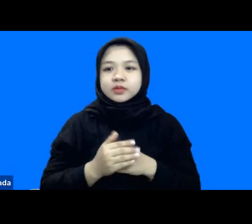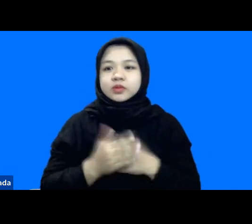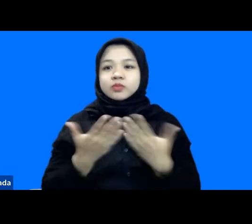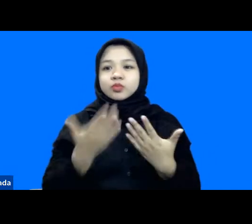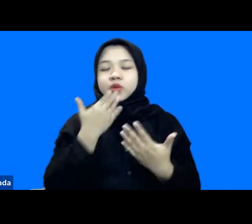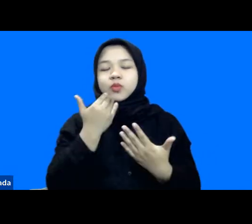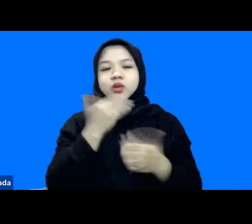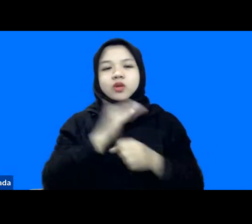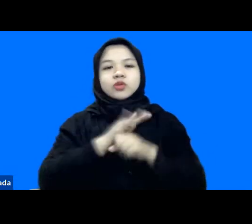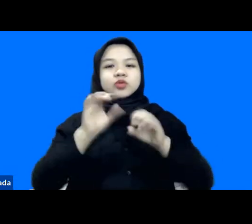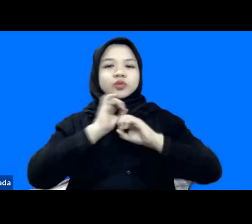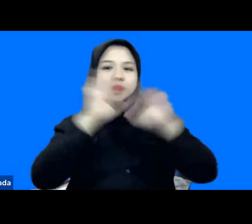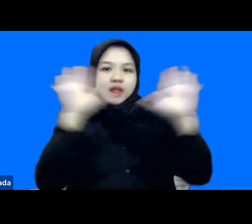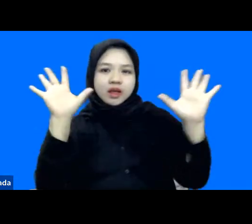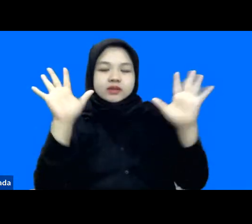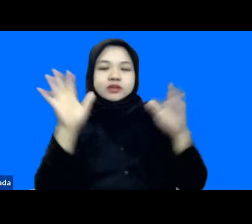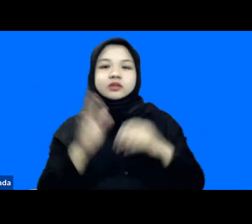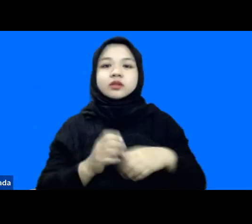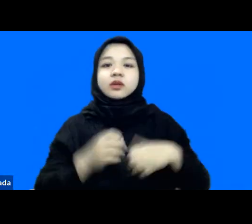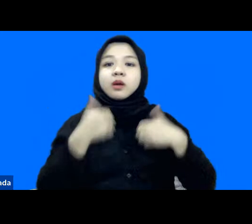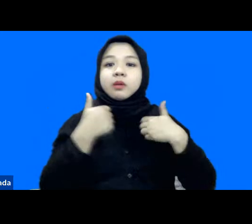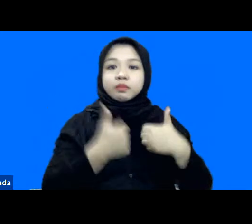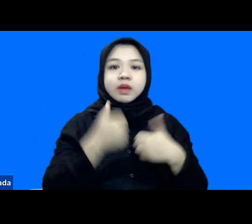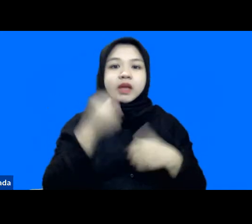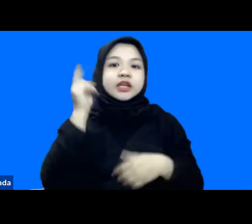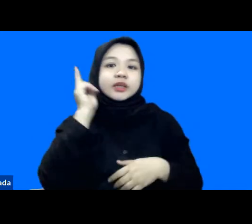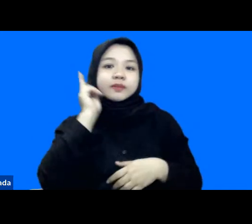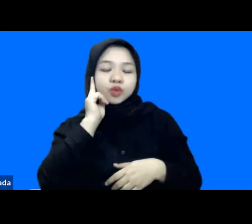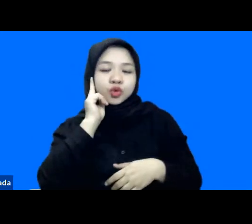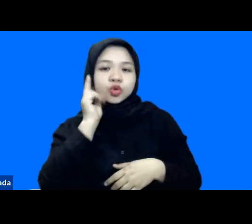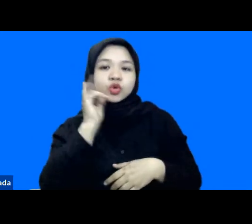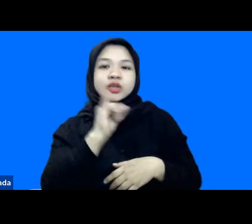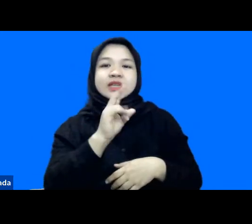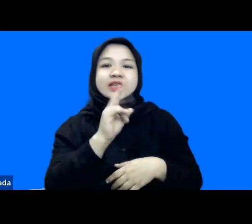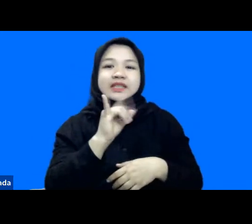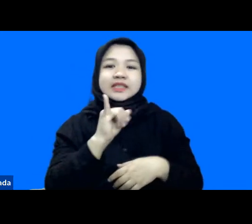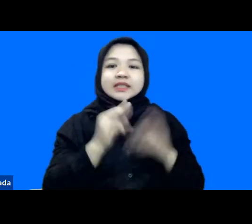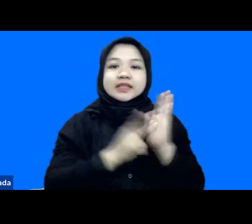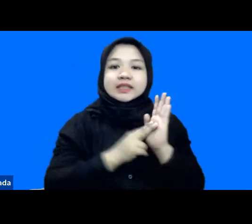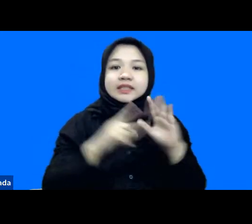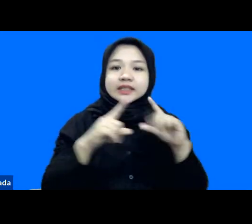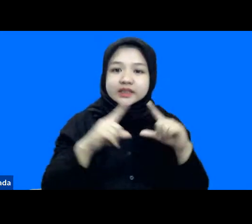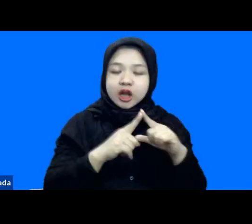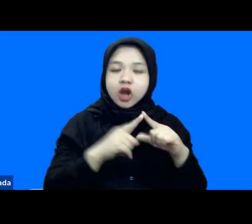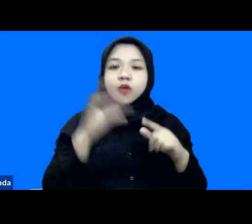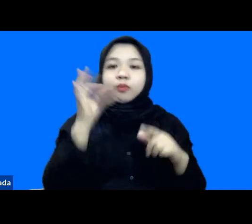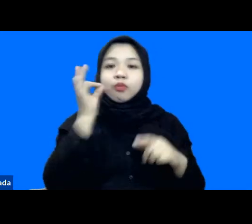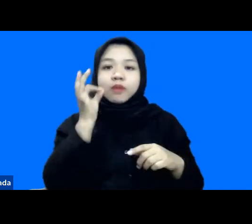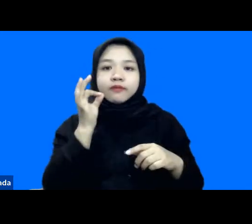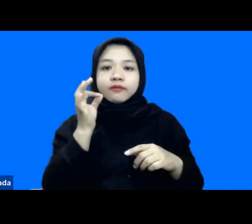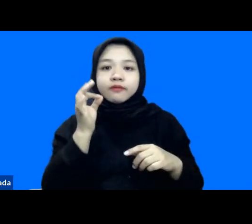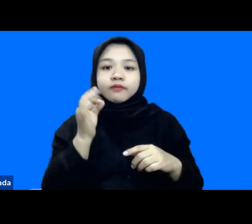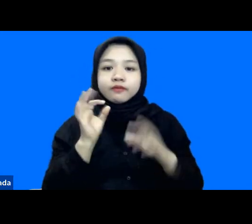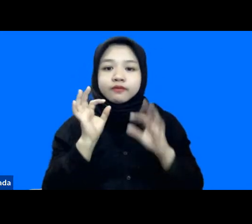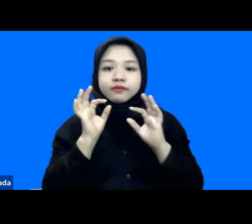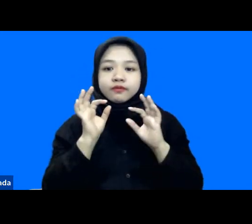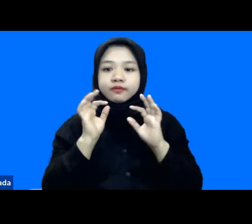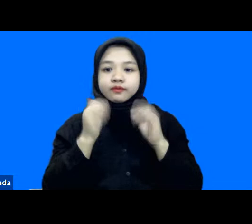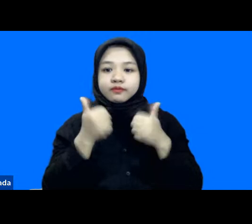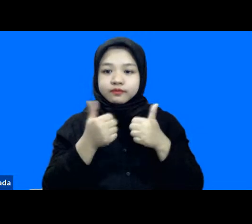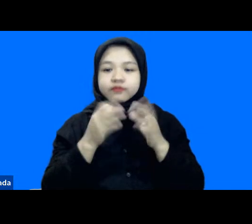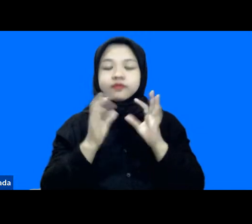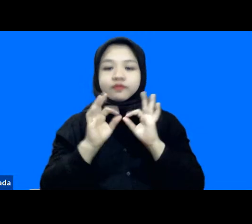ya baik Ibu Irina mohon maaf kita terbatas waktu mungkin